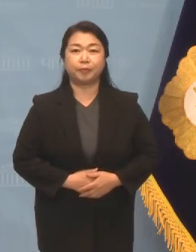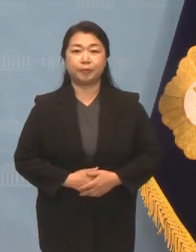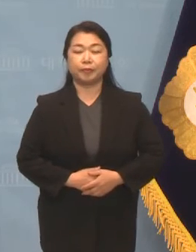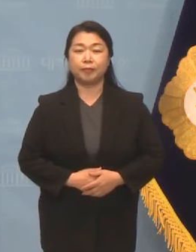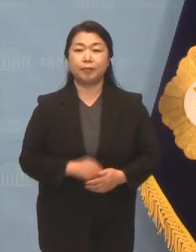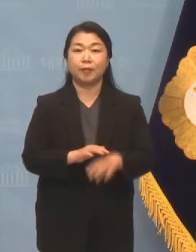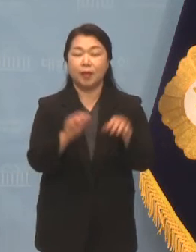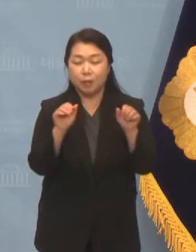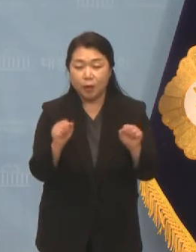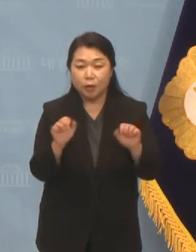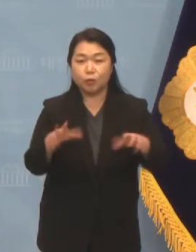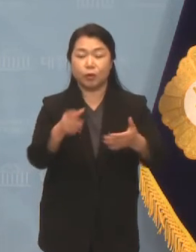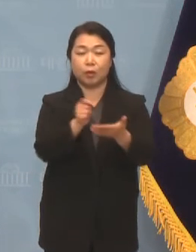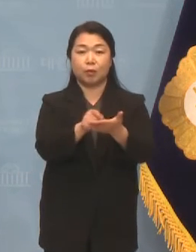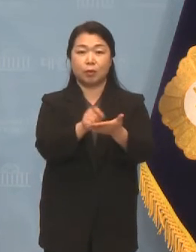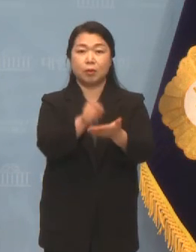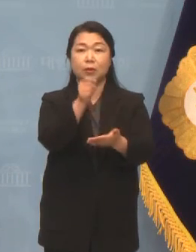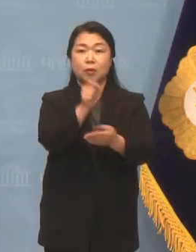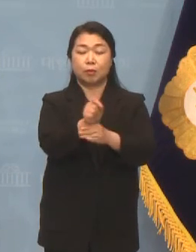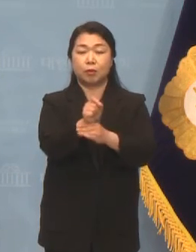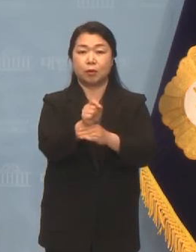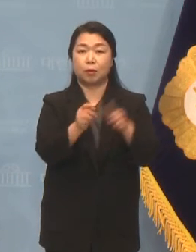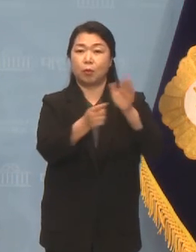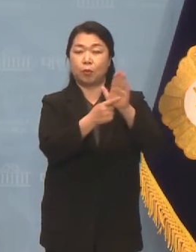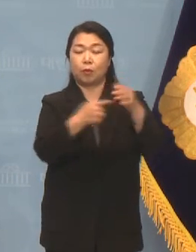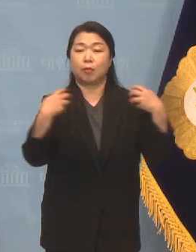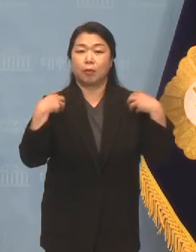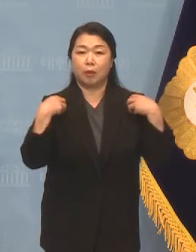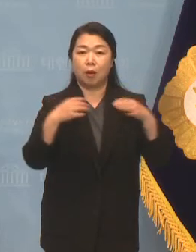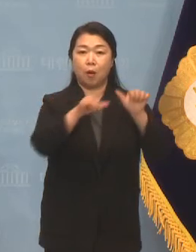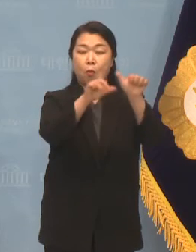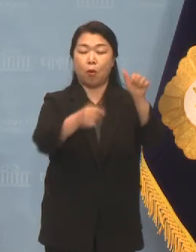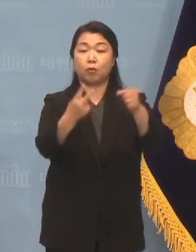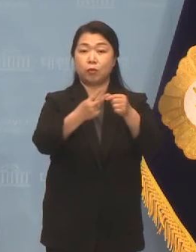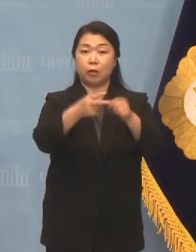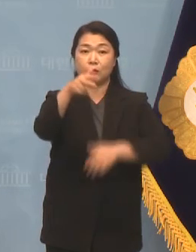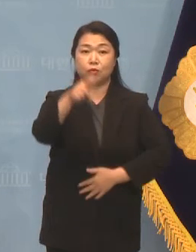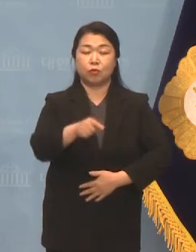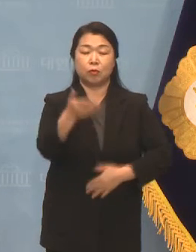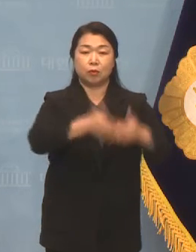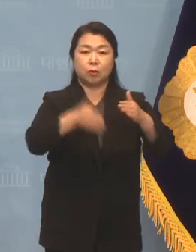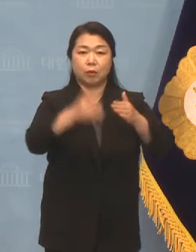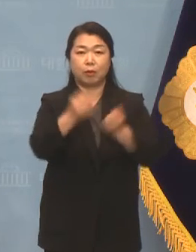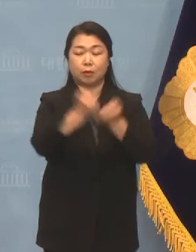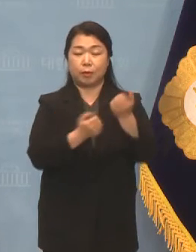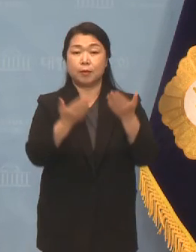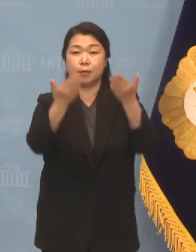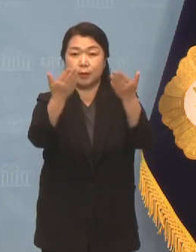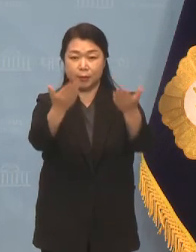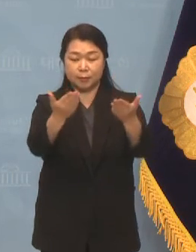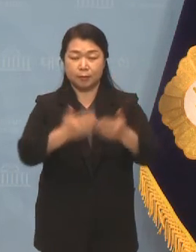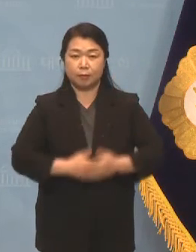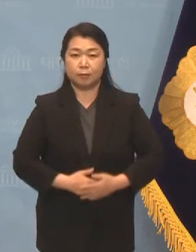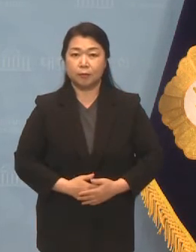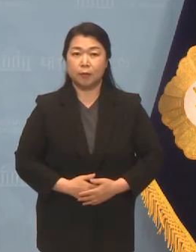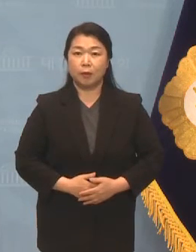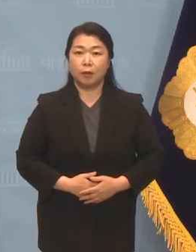안녕하십니까 국회사무처 공보계획관입니다. 5월 둘째 주 국회 정례 브리핑 시작하겠습니다.